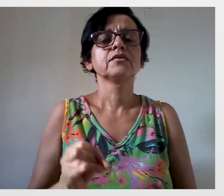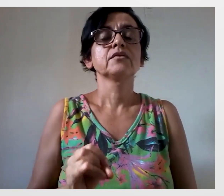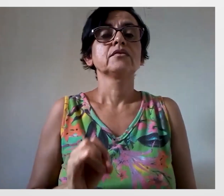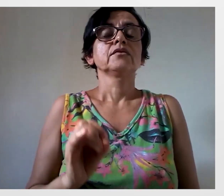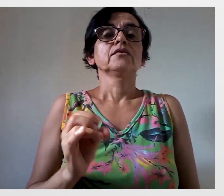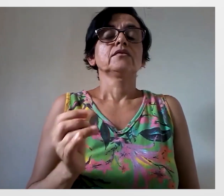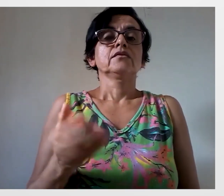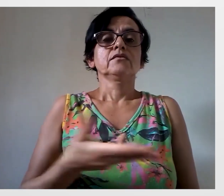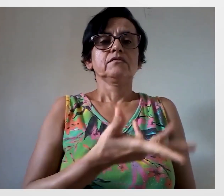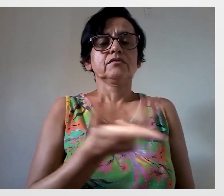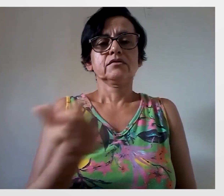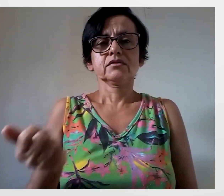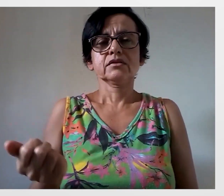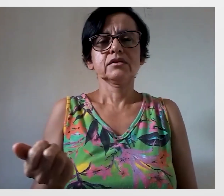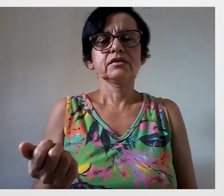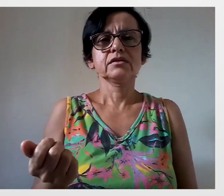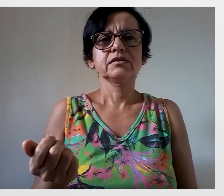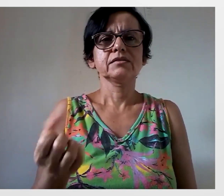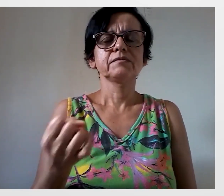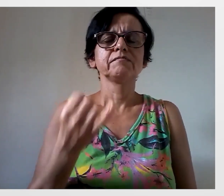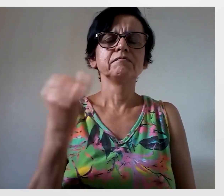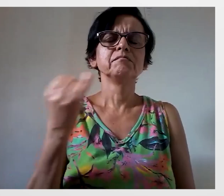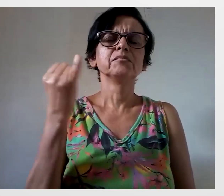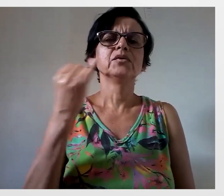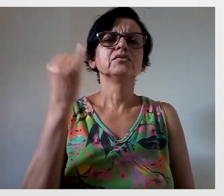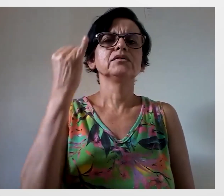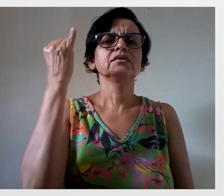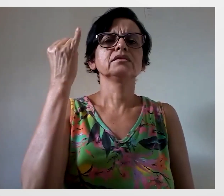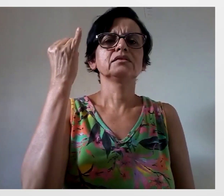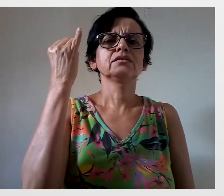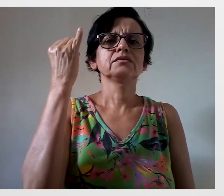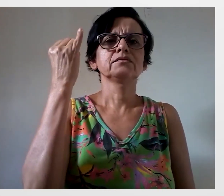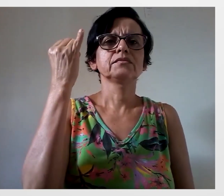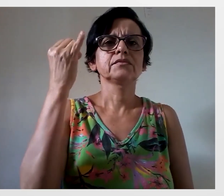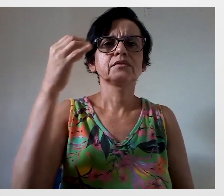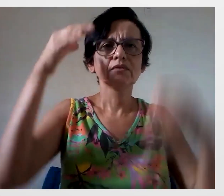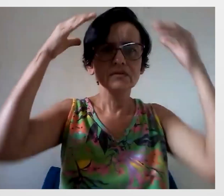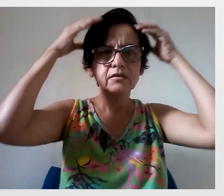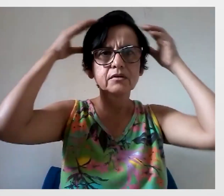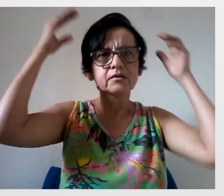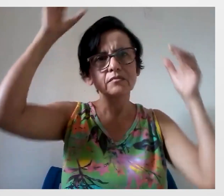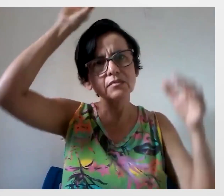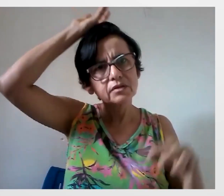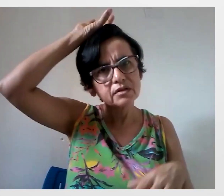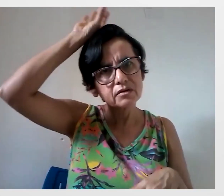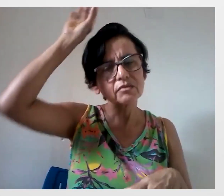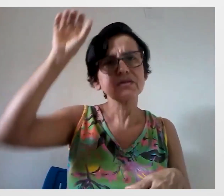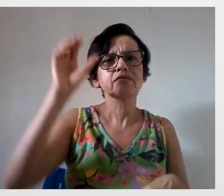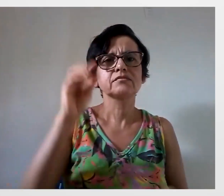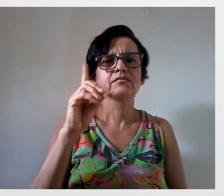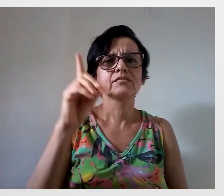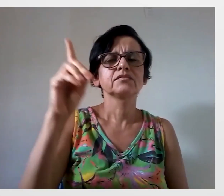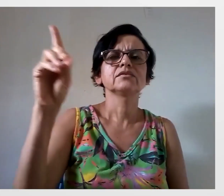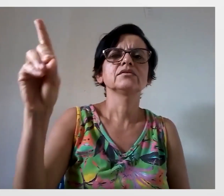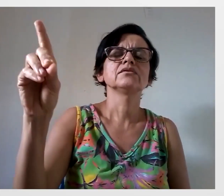E a todos vocês que foram muito importantes para essa minha jornada com a Libras. Que Deus os abençoe.